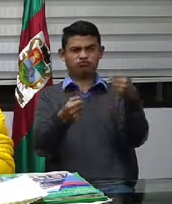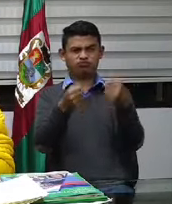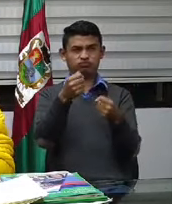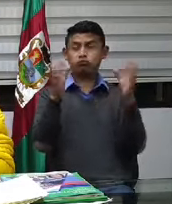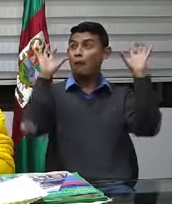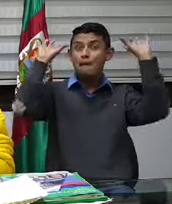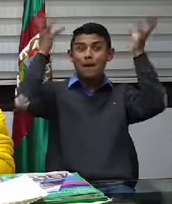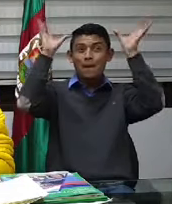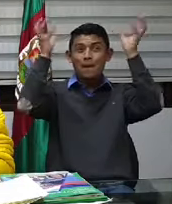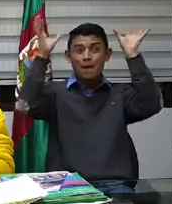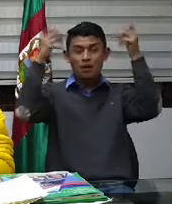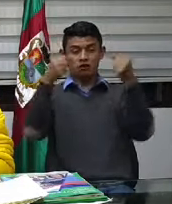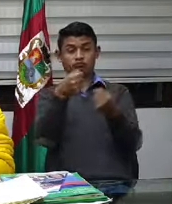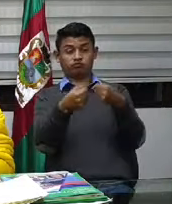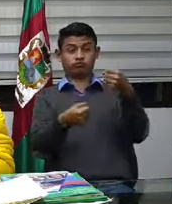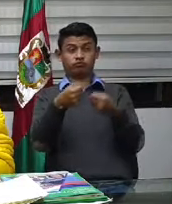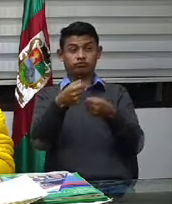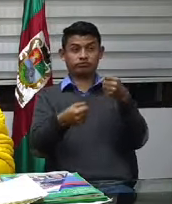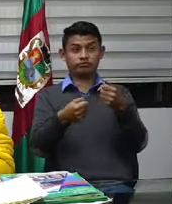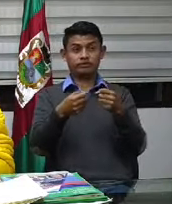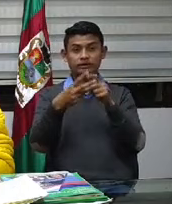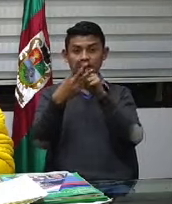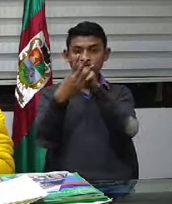de una ciudad de París. Van tres.